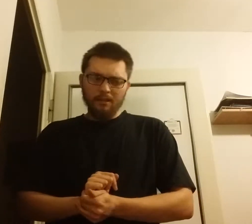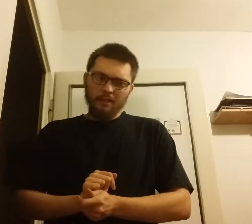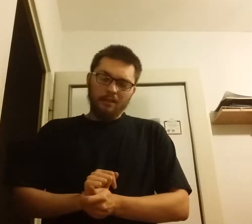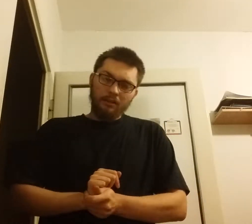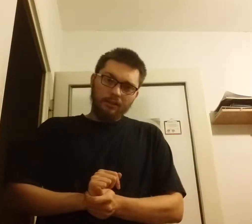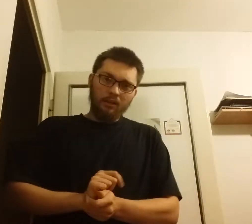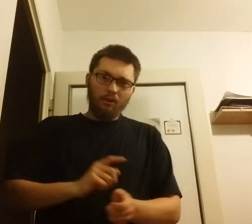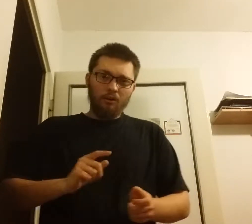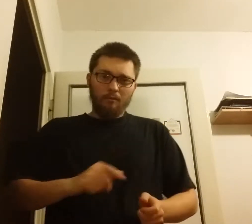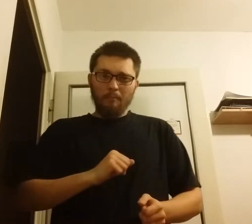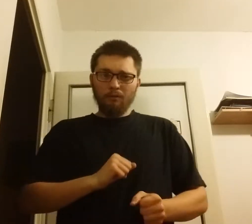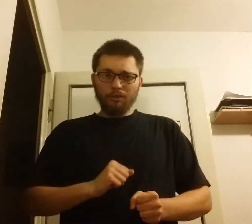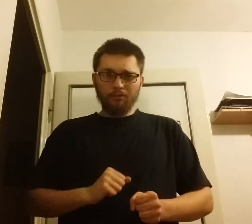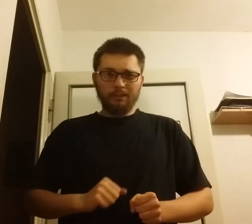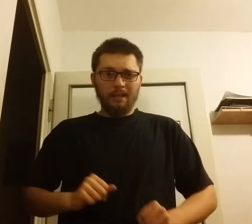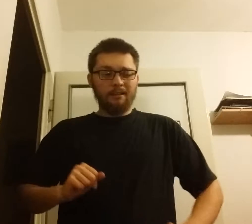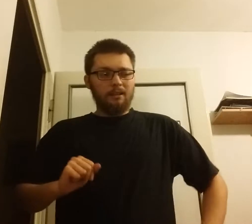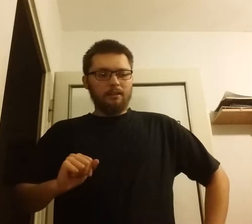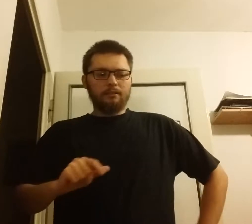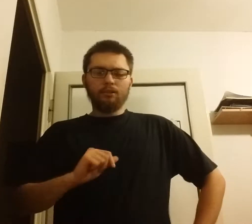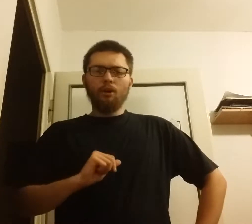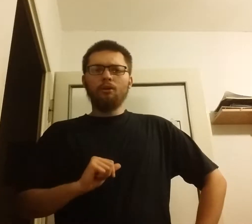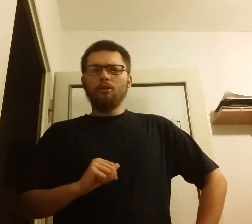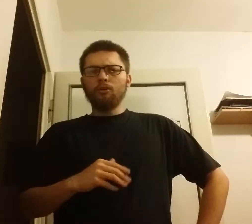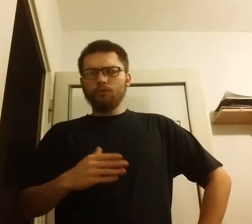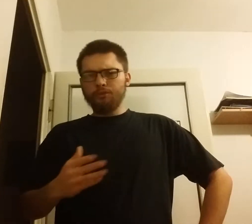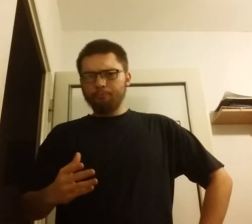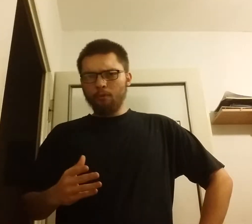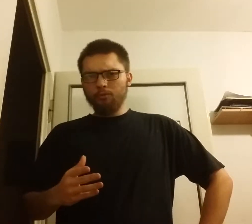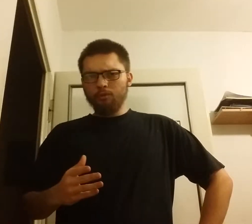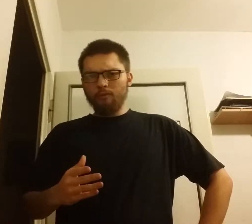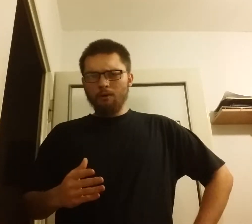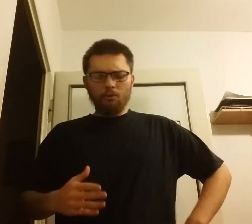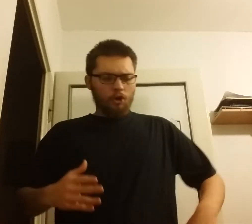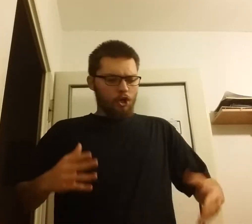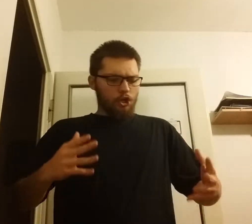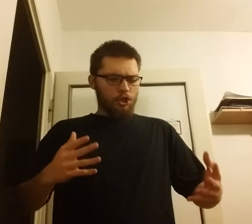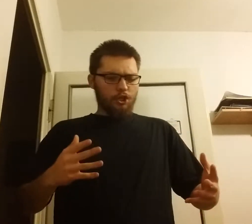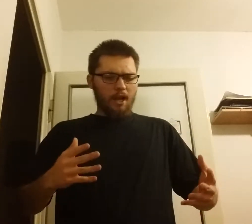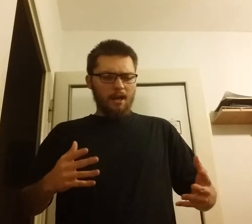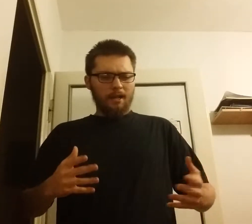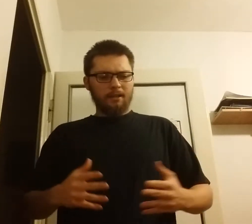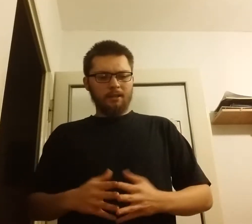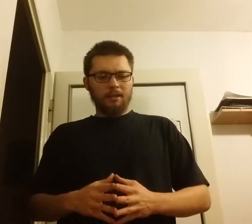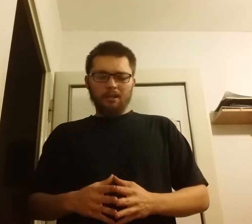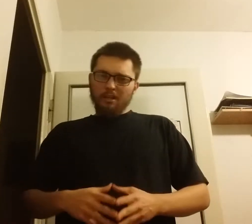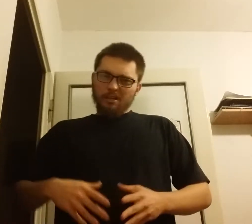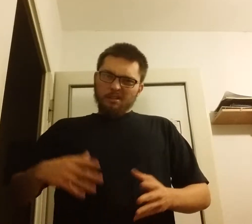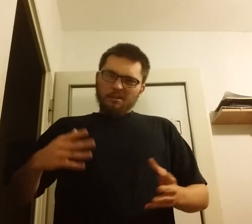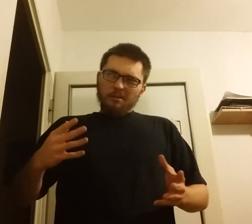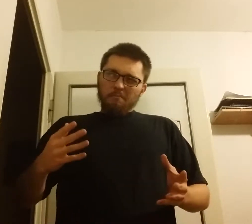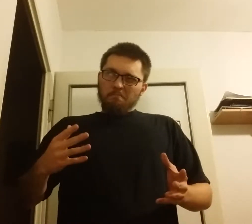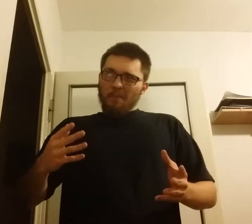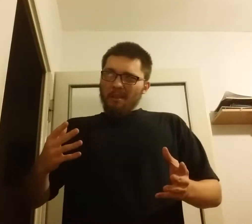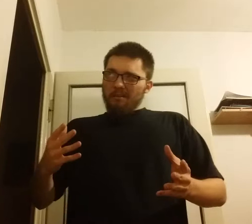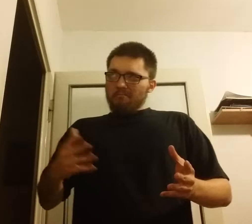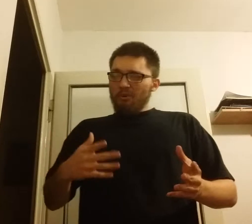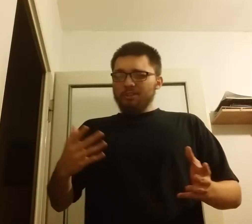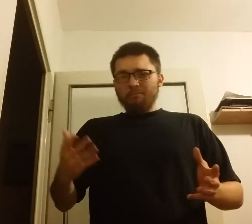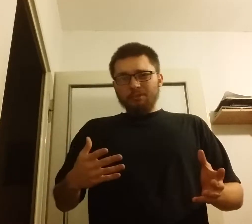i jego małżonkę, co spowodowało szereg, można by